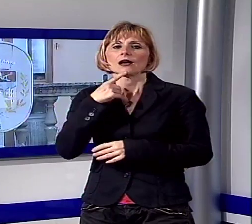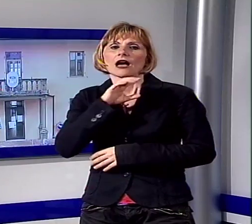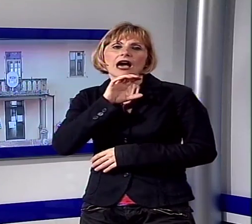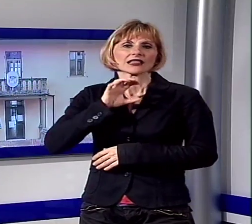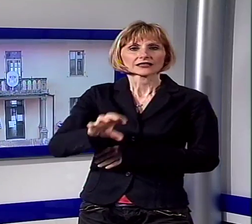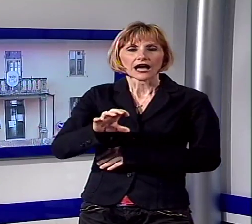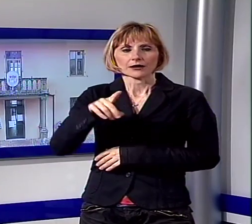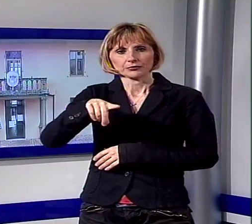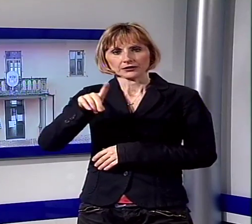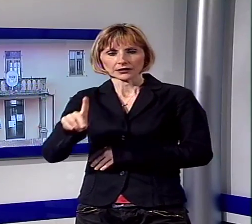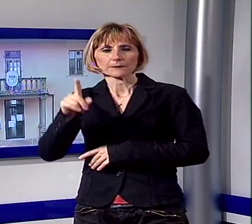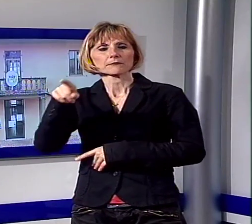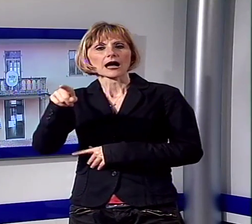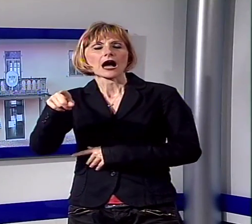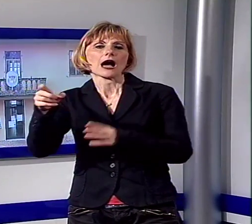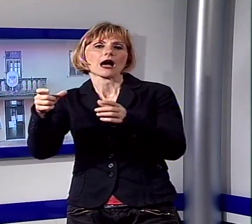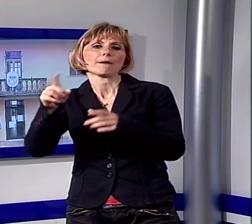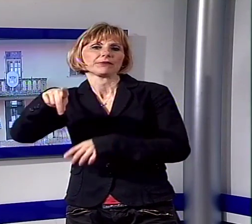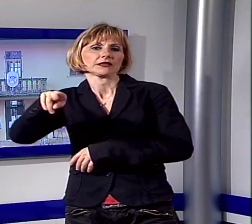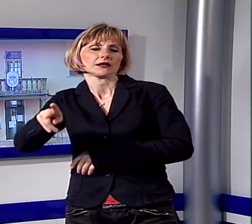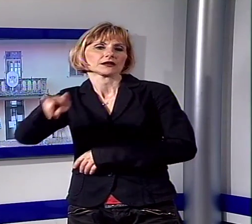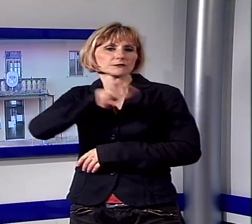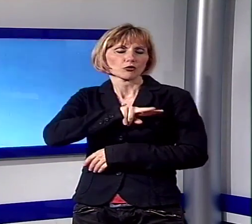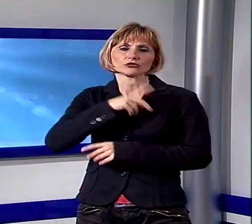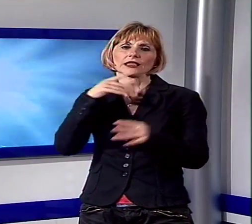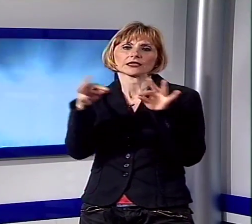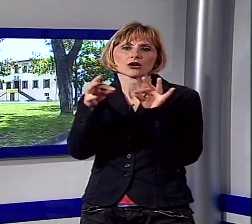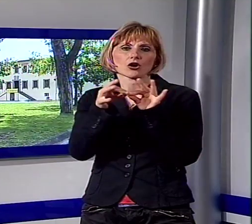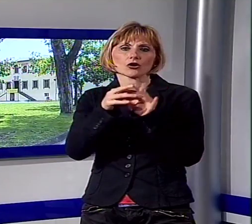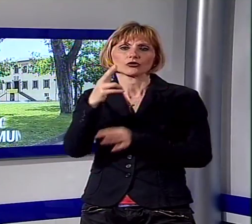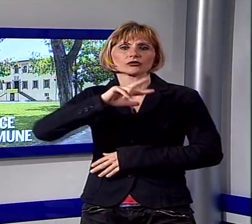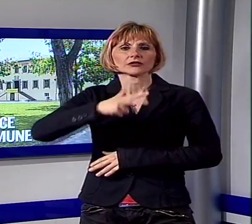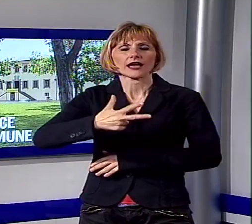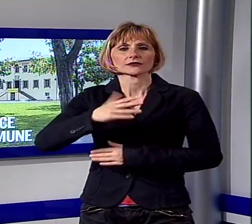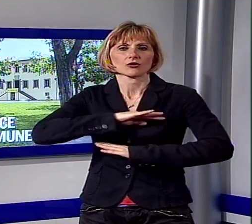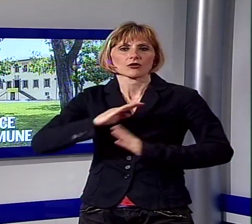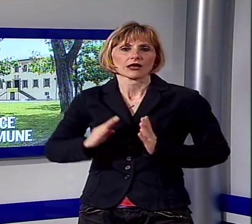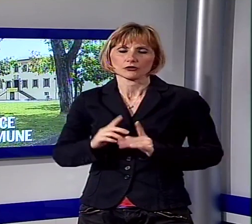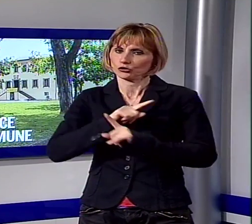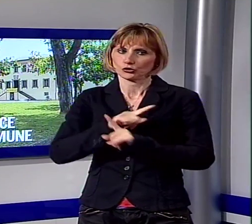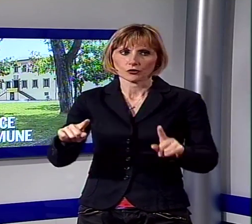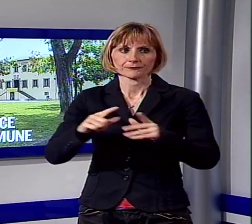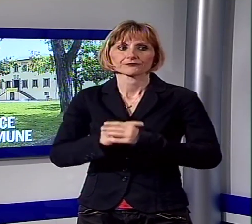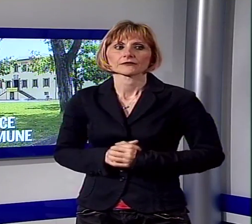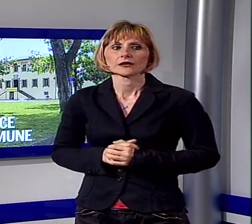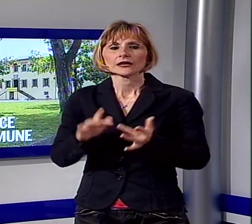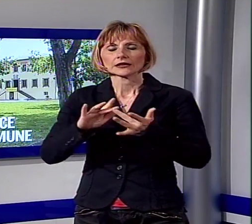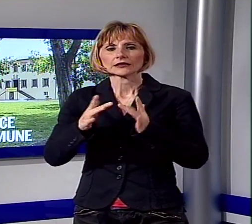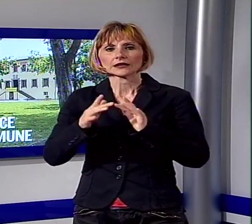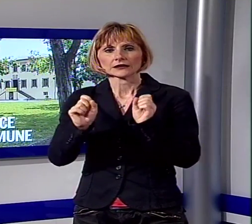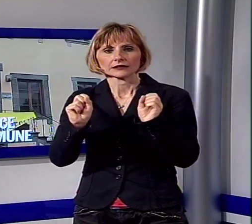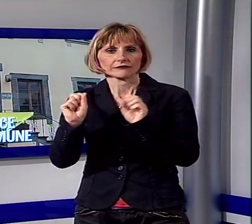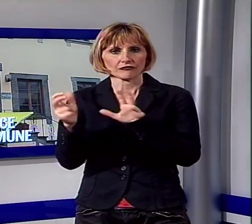'accordo che non avrebbe corso per il terzo mandato. Internet veloce in tutto il territorio di Porcari,